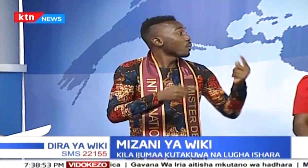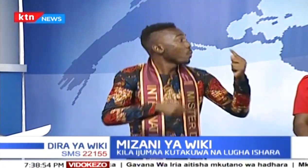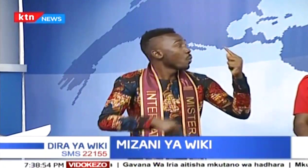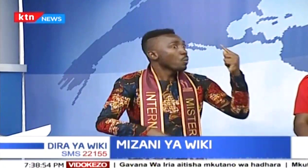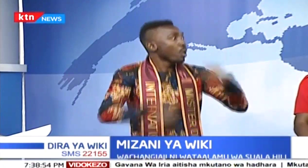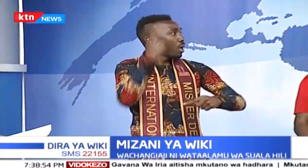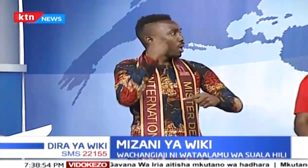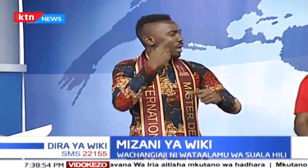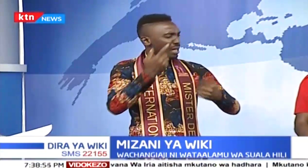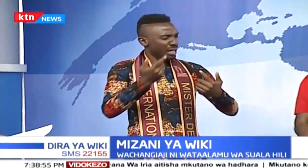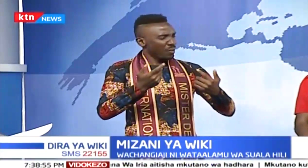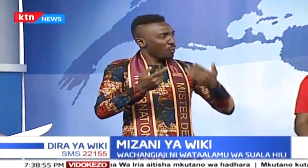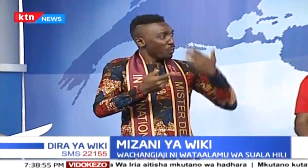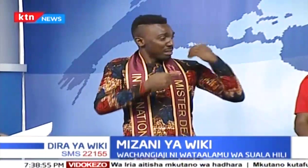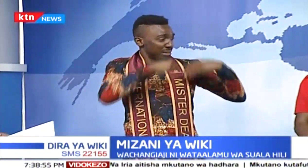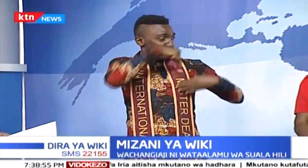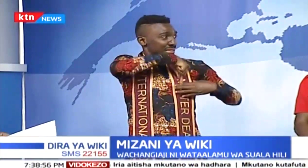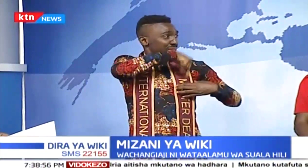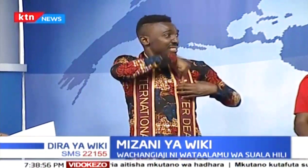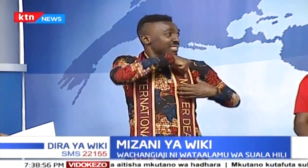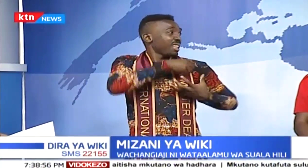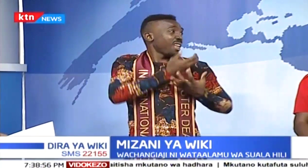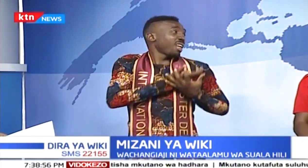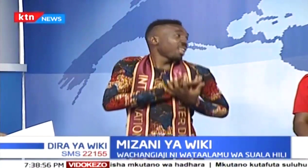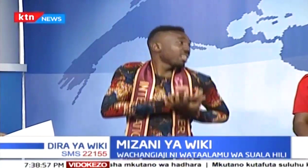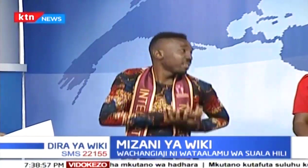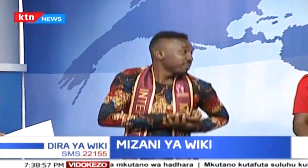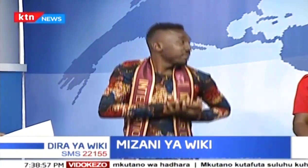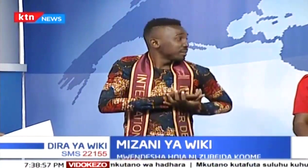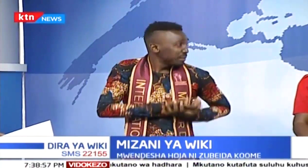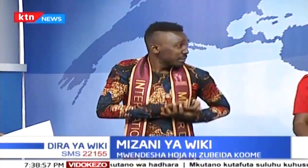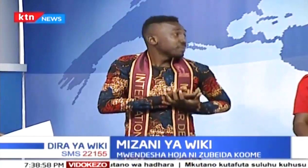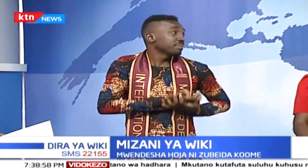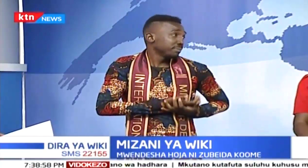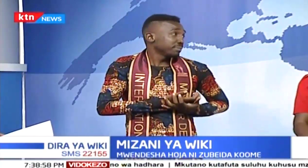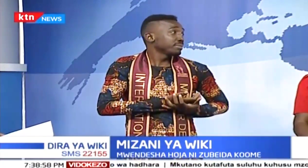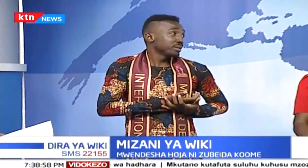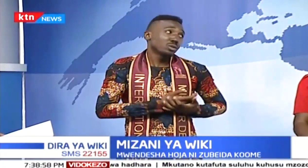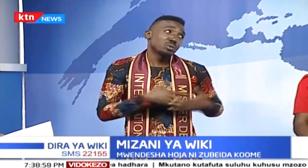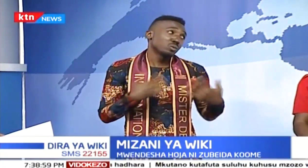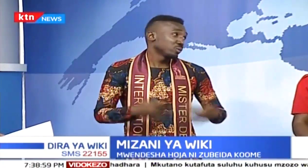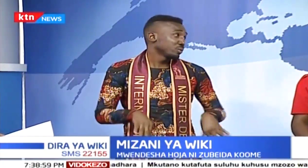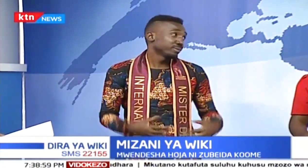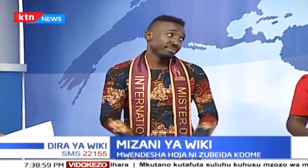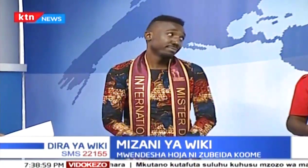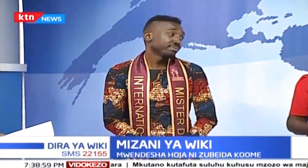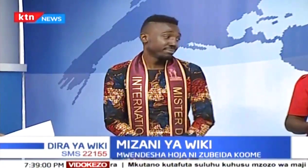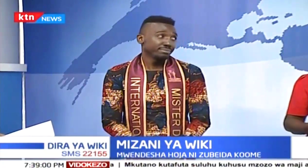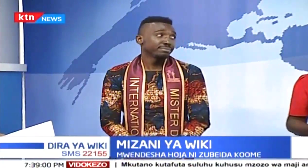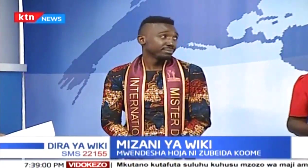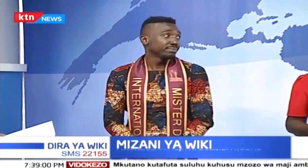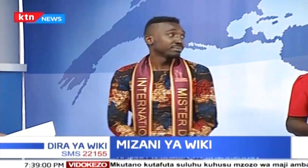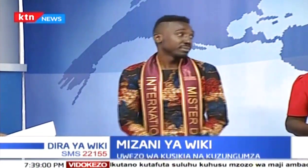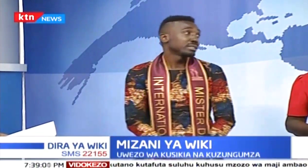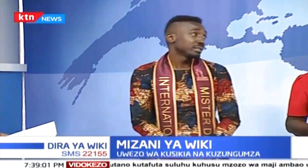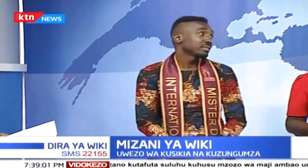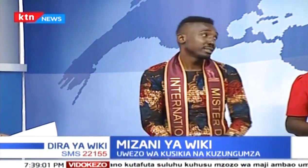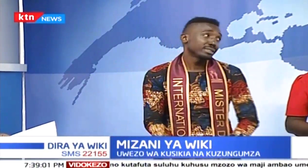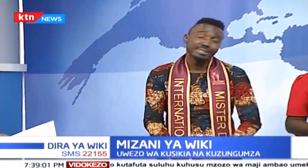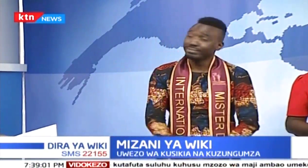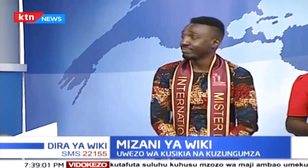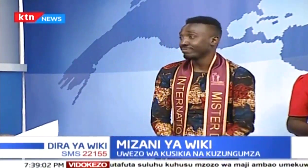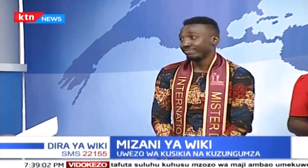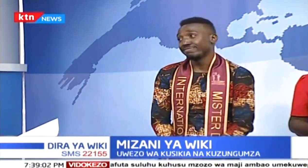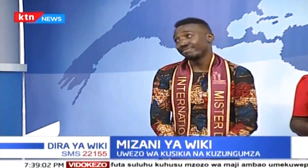Nita jaribu, nijikaze. Ndiyo, nika heza kufanya hizo kazi zote. Kwa muda mwingi, nilibeba ya wio furaha